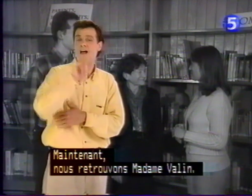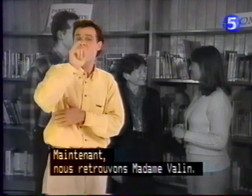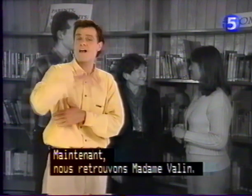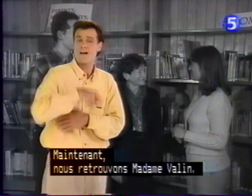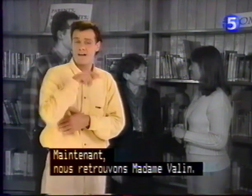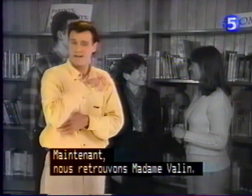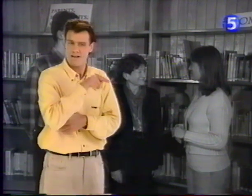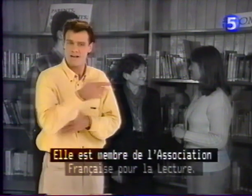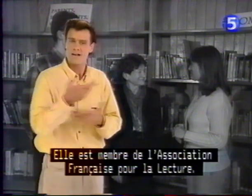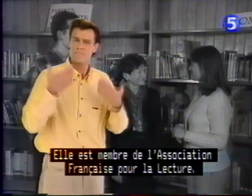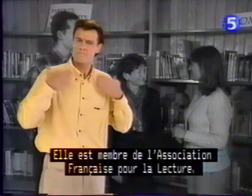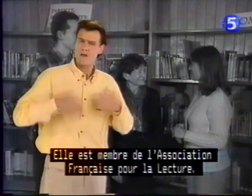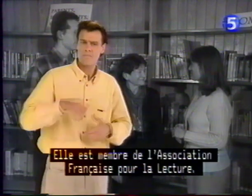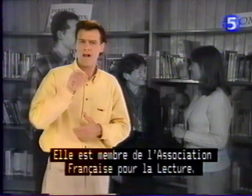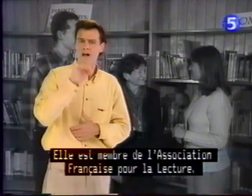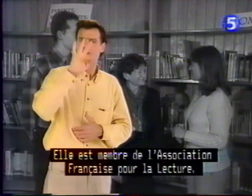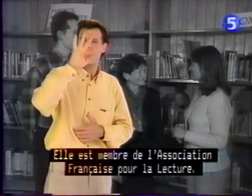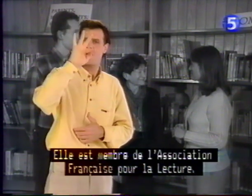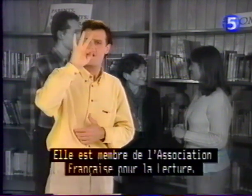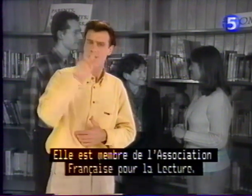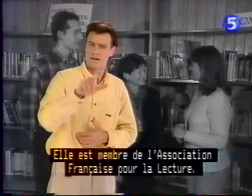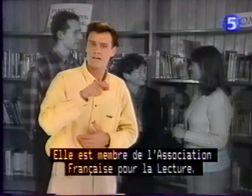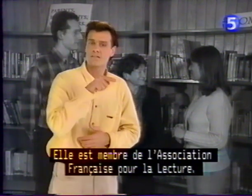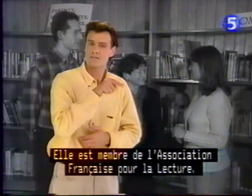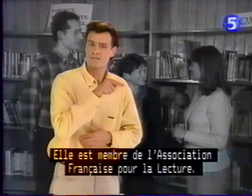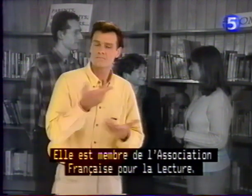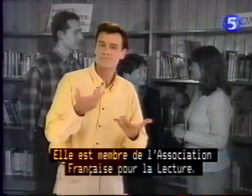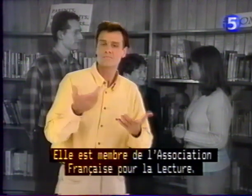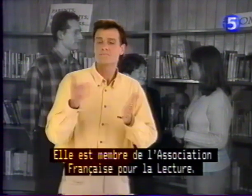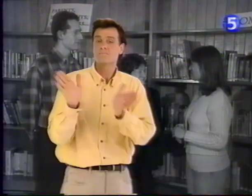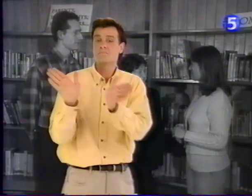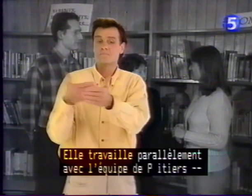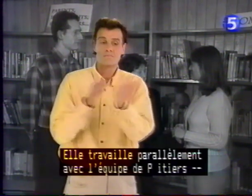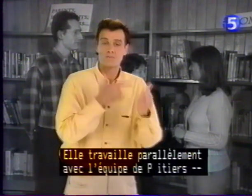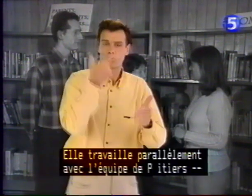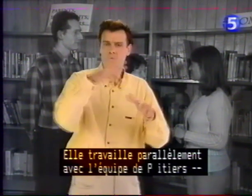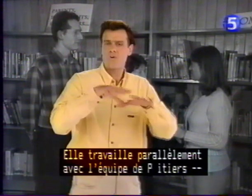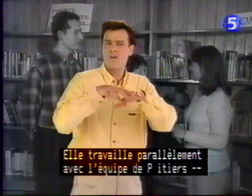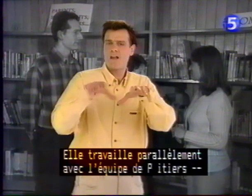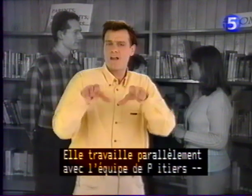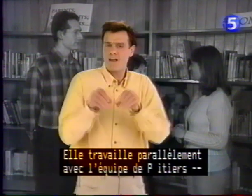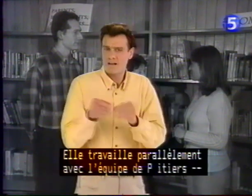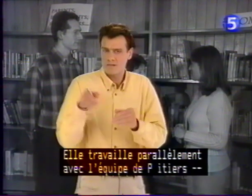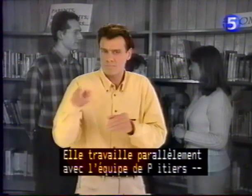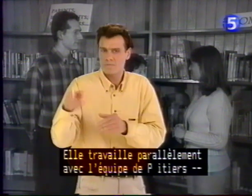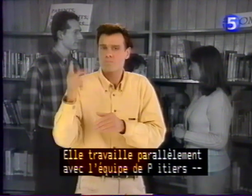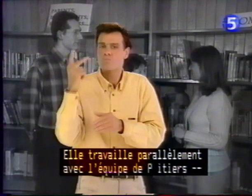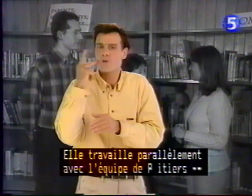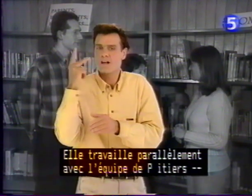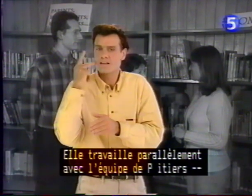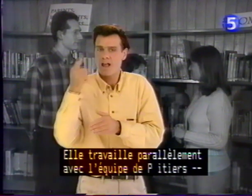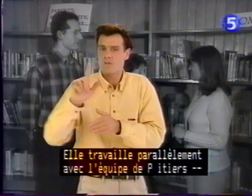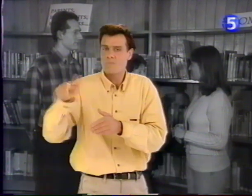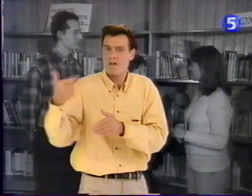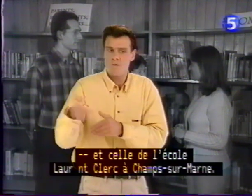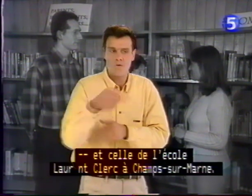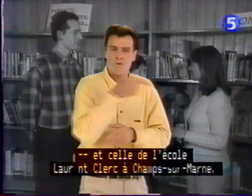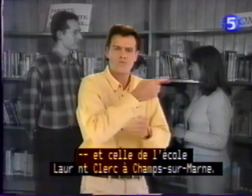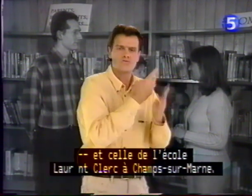Madame Vallin. Elle est membre de l'Association française pour la lecture. Elle travaille parallèlement avec l'équipe de Poitiers et celle de l'école